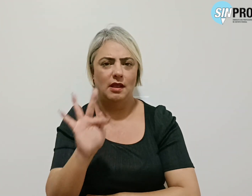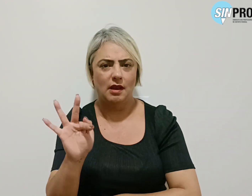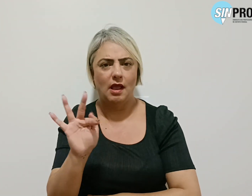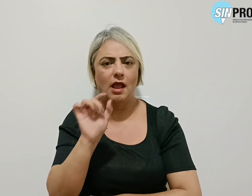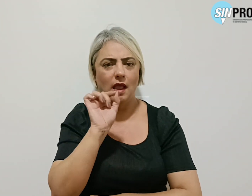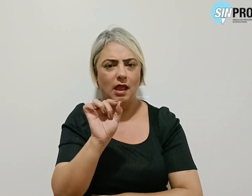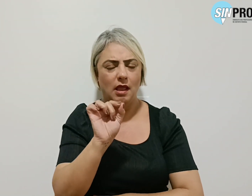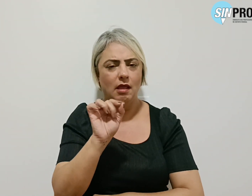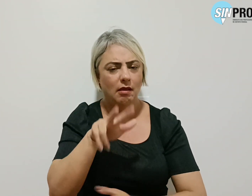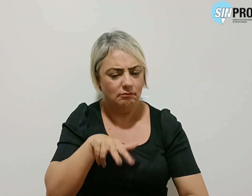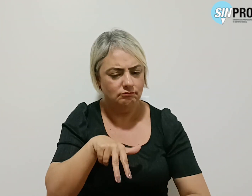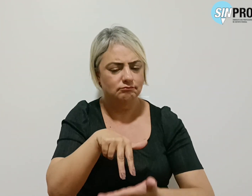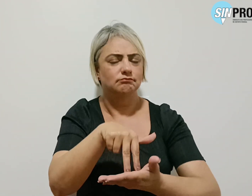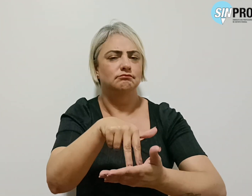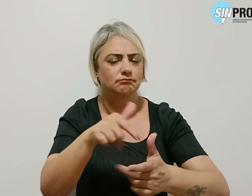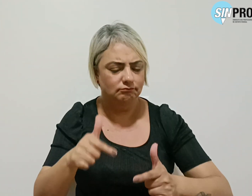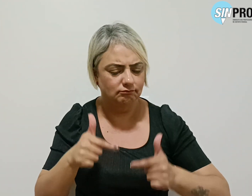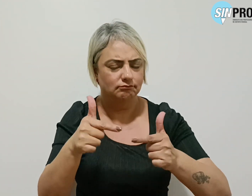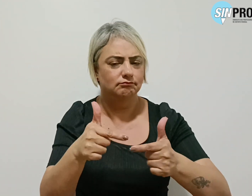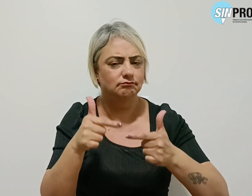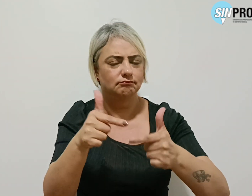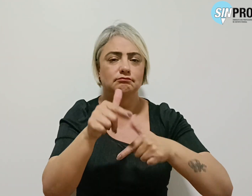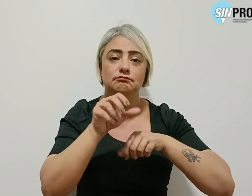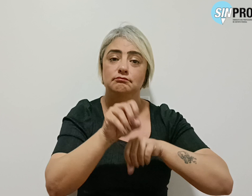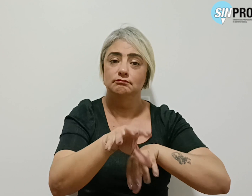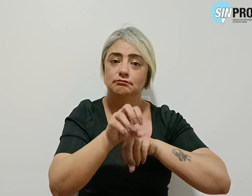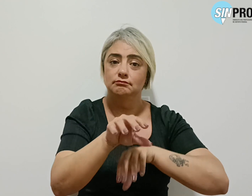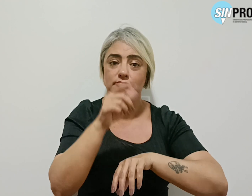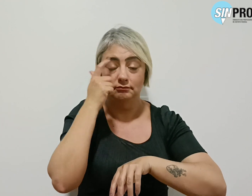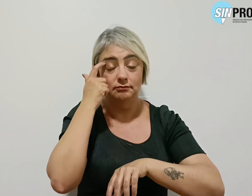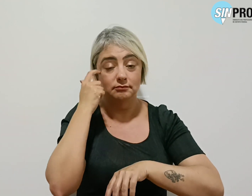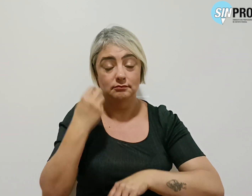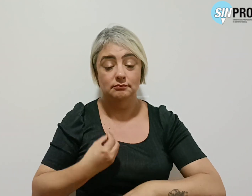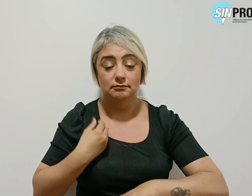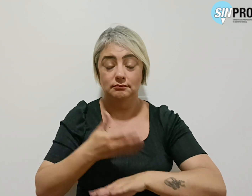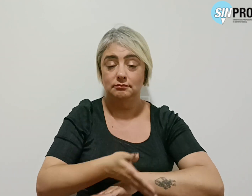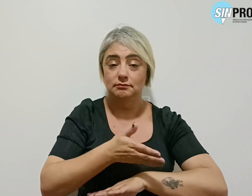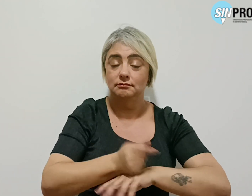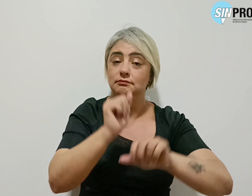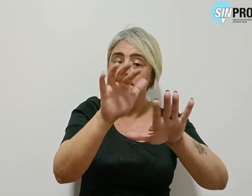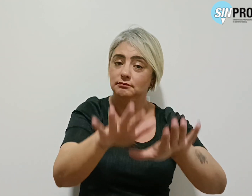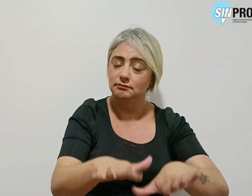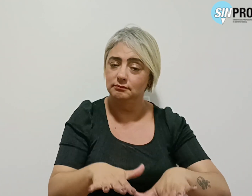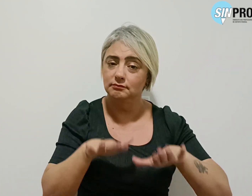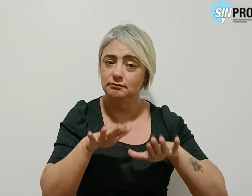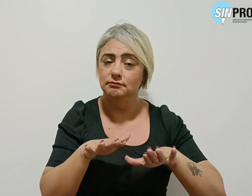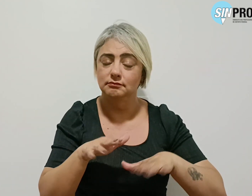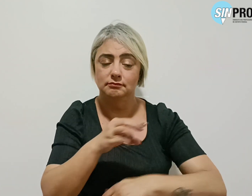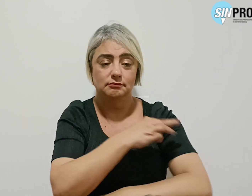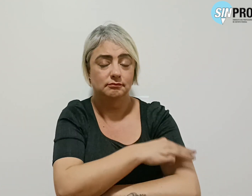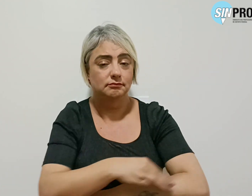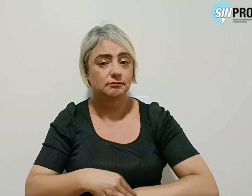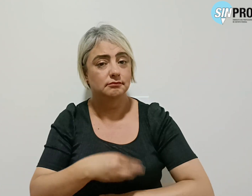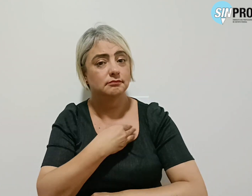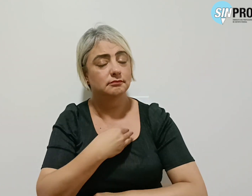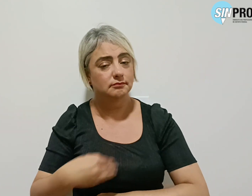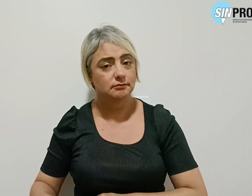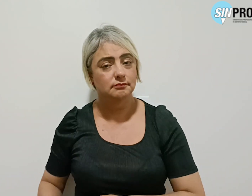encampam a luta pela educação pública participaram da Assembleia do Magistério Público do Distrito